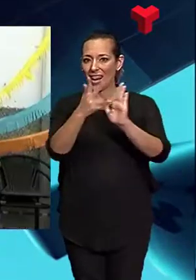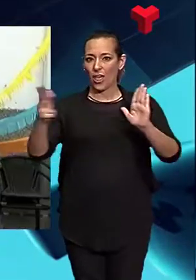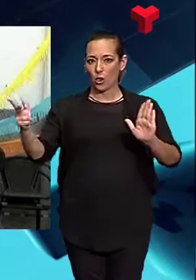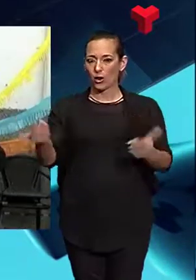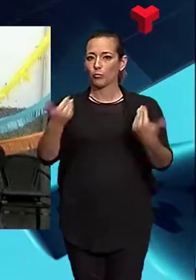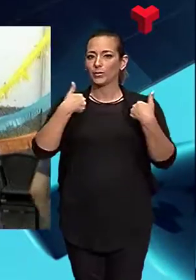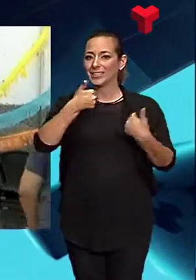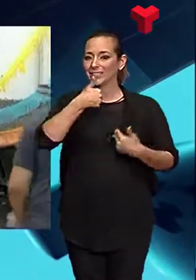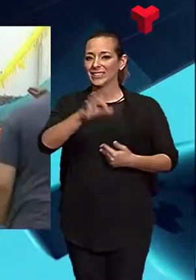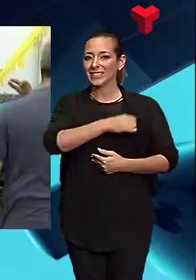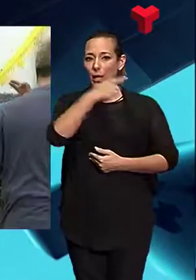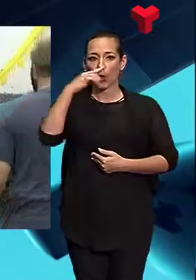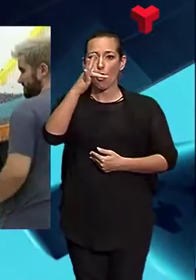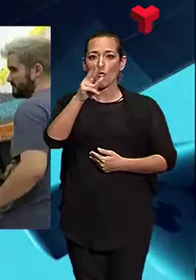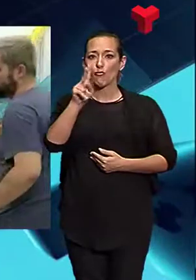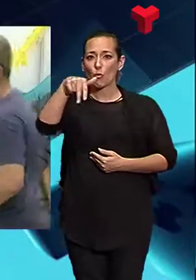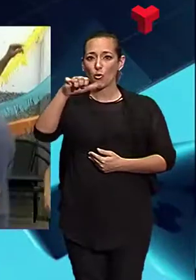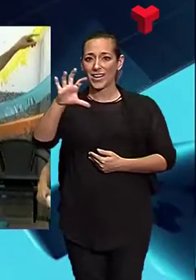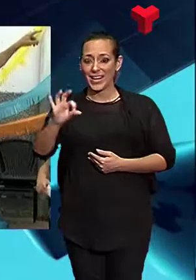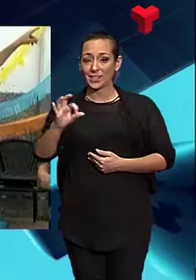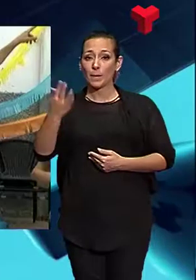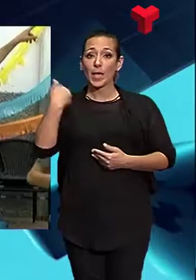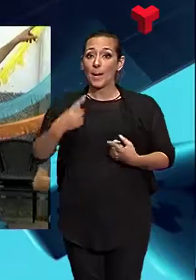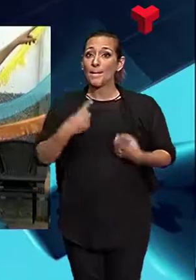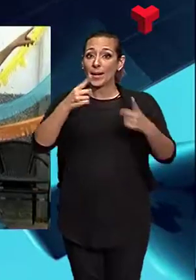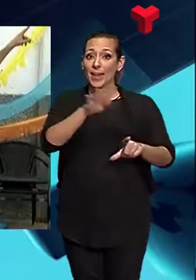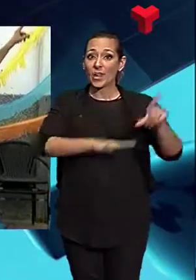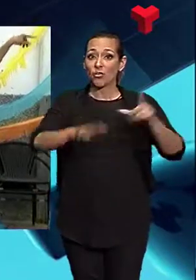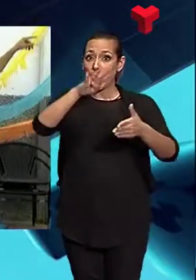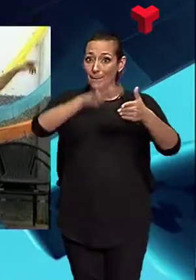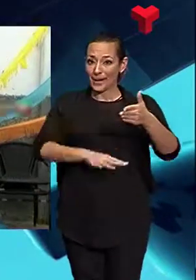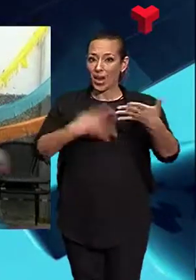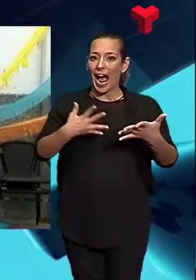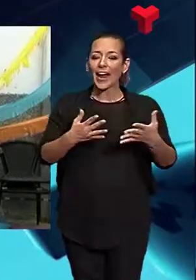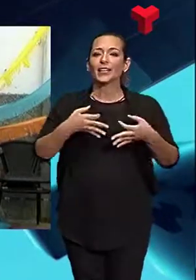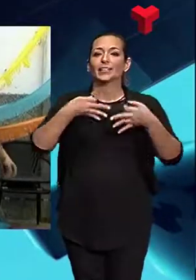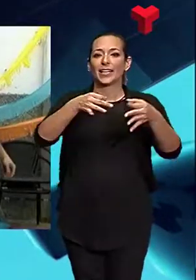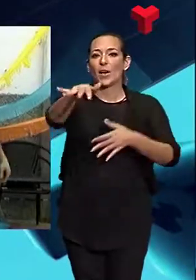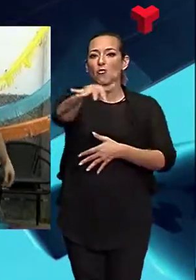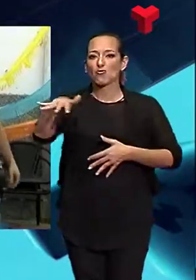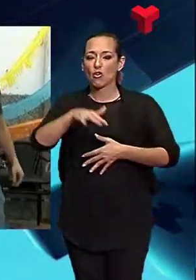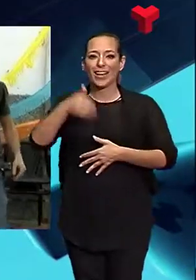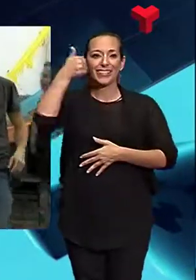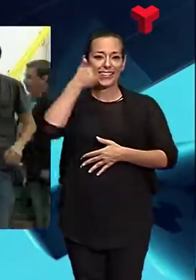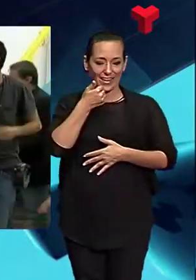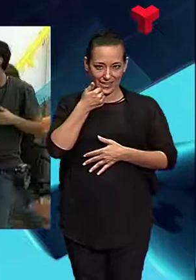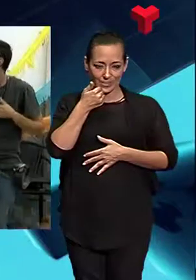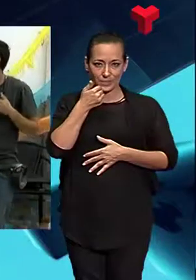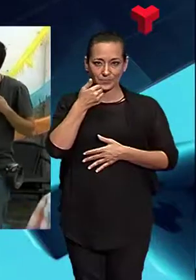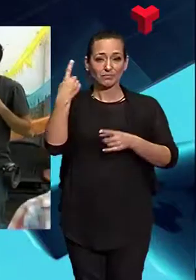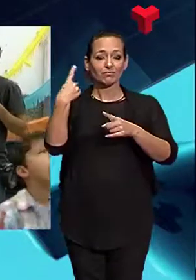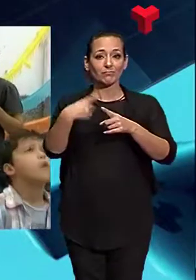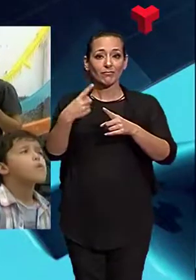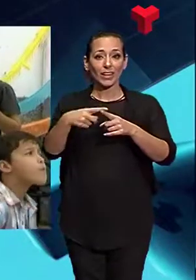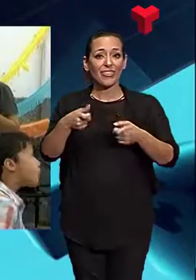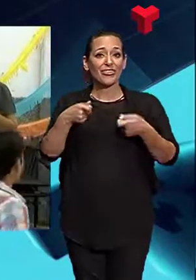producció ja ha passat per Barcelona i arriba ara a diferents localitzacions de la ciutat gestionades i facilitades per la terrassa